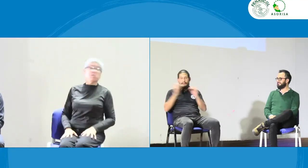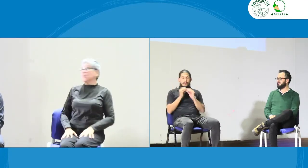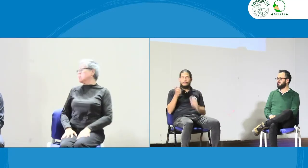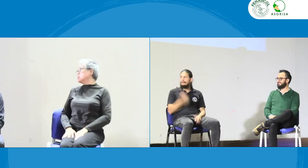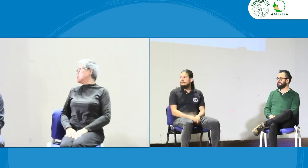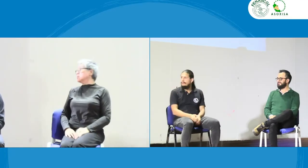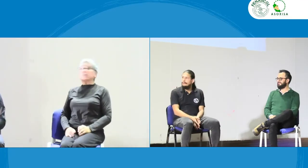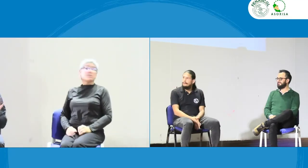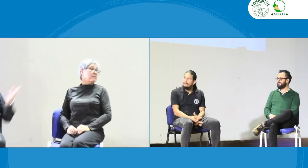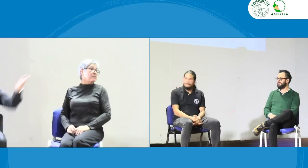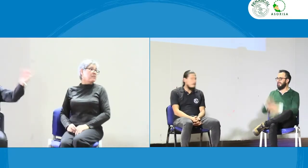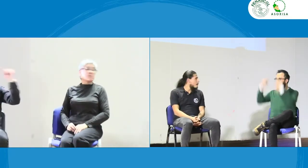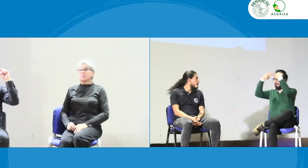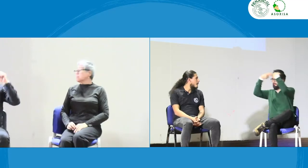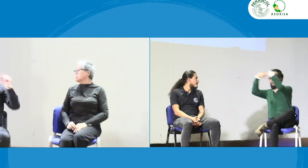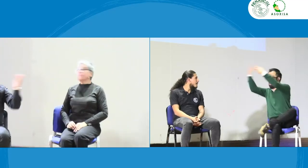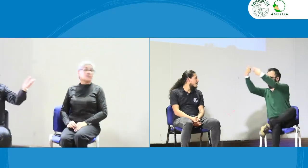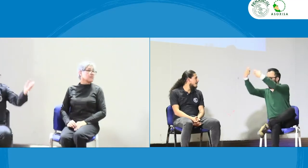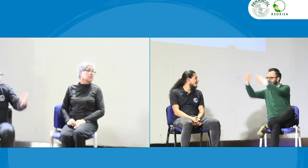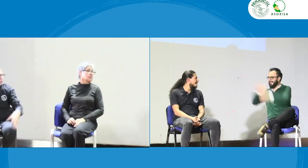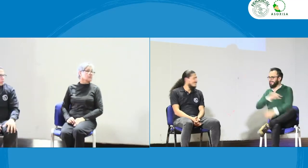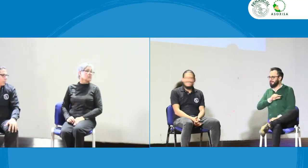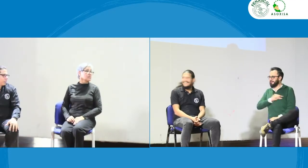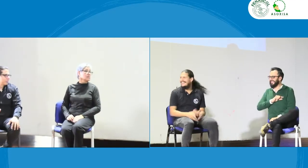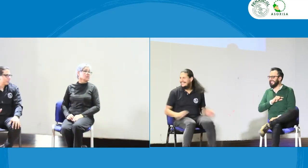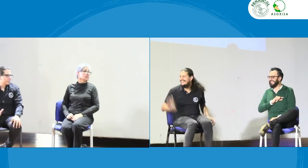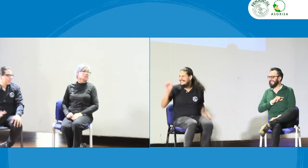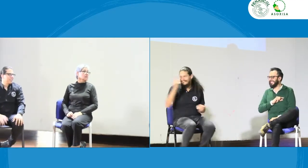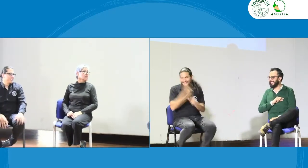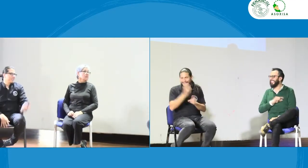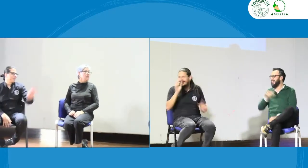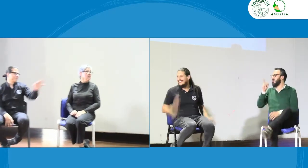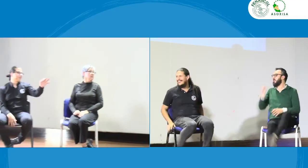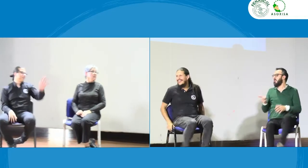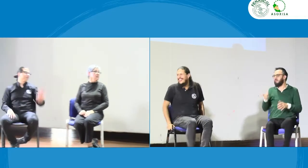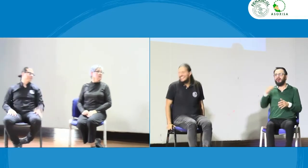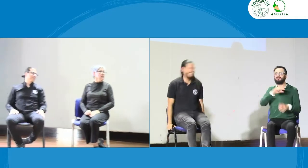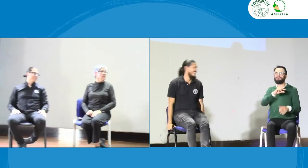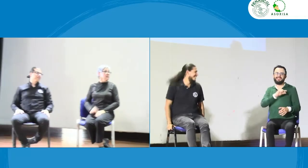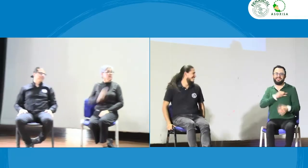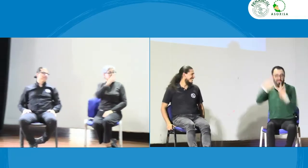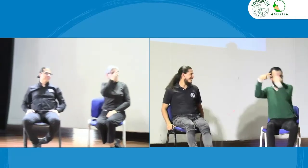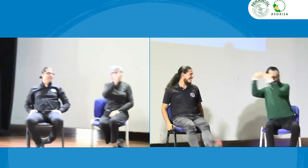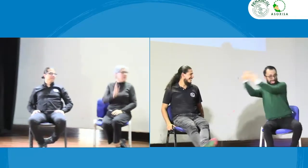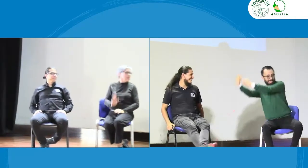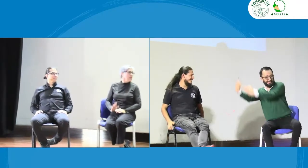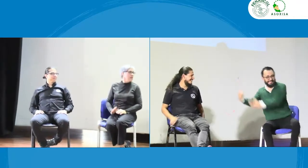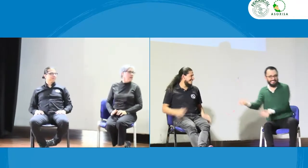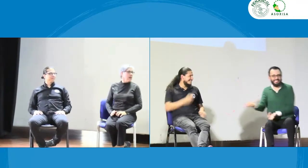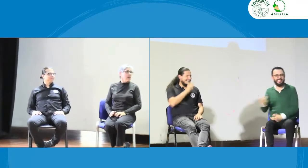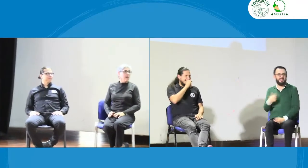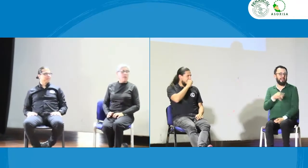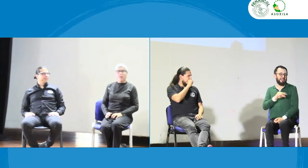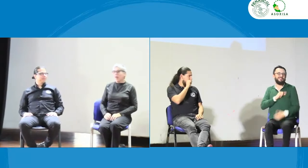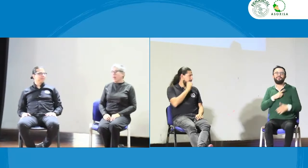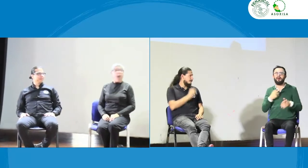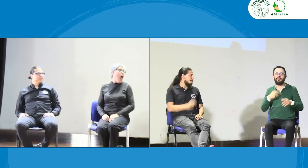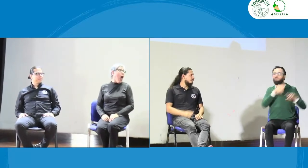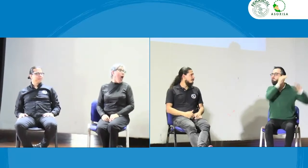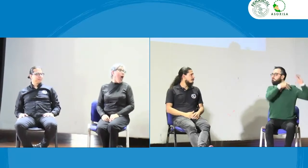responsabilidad totalmente de acuerdo me quitaste la palabra ¿no? porque es que efectivamente estaba pensando lo mismo